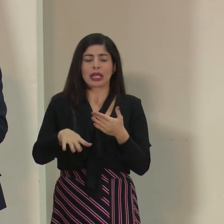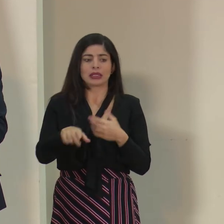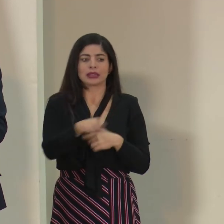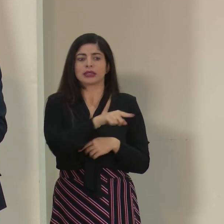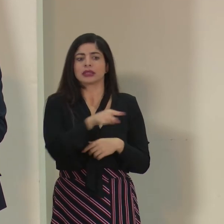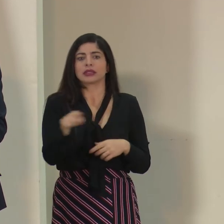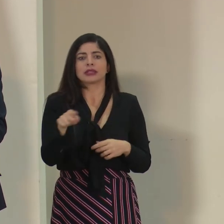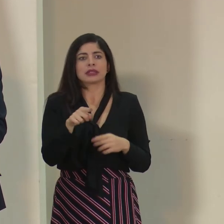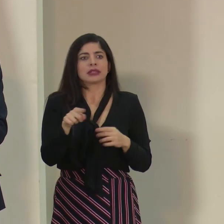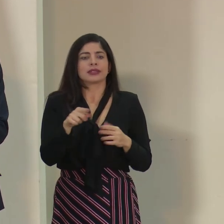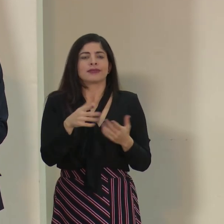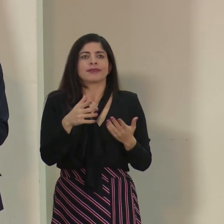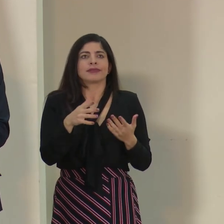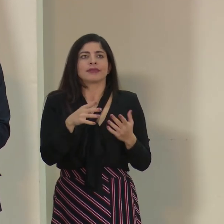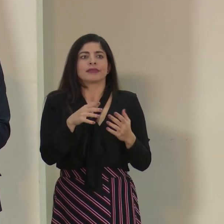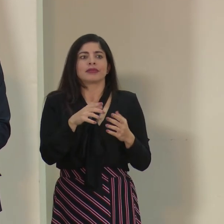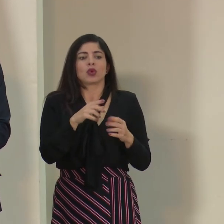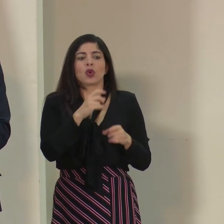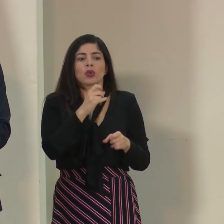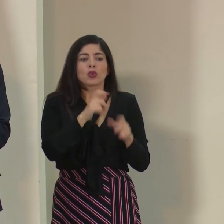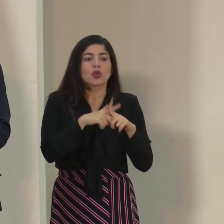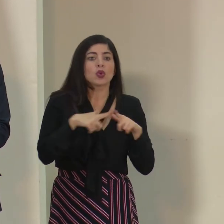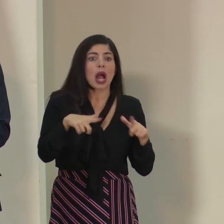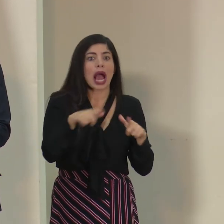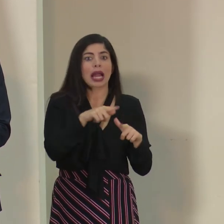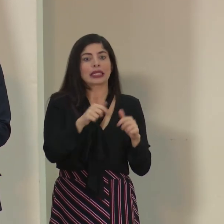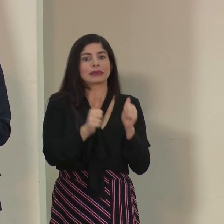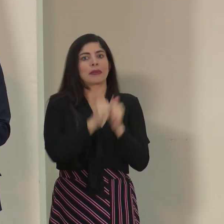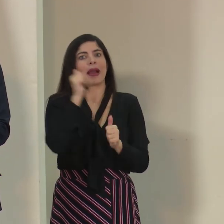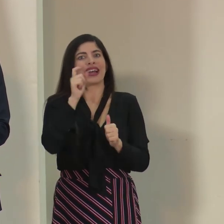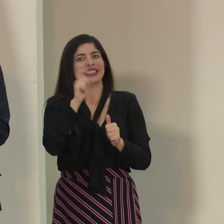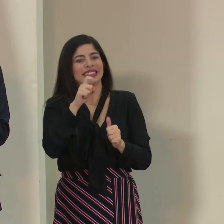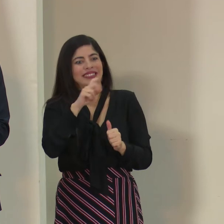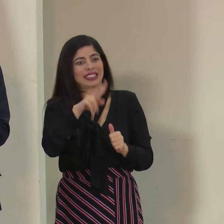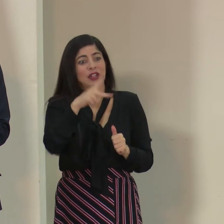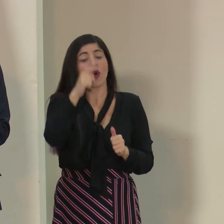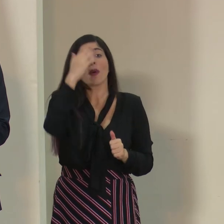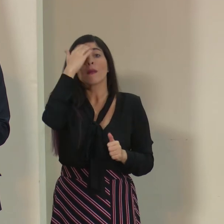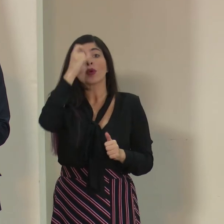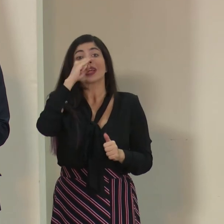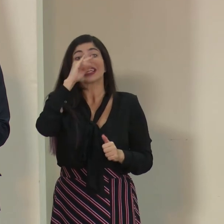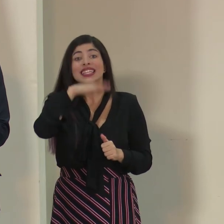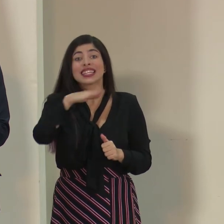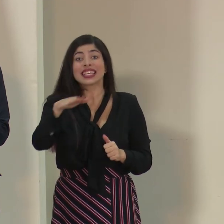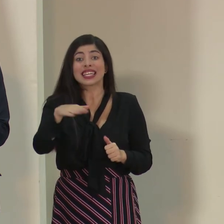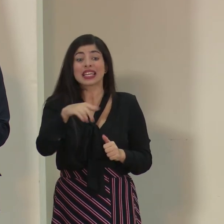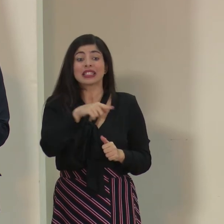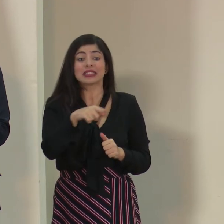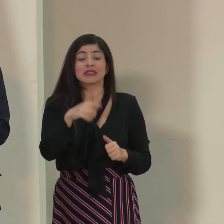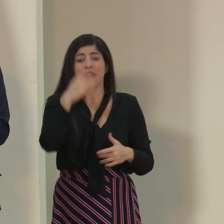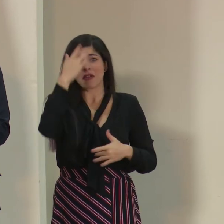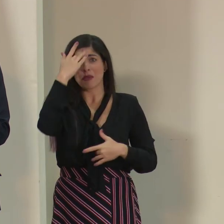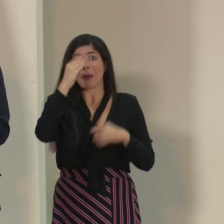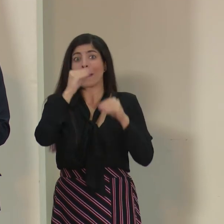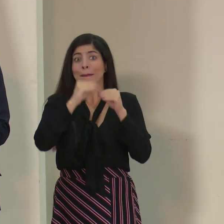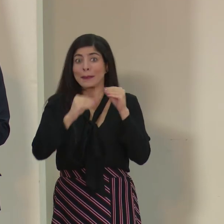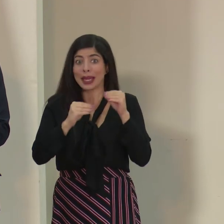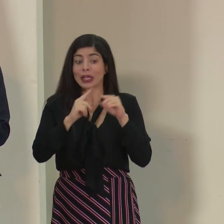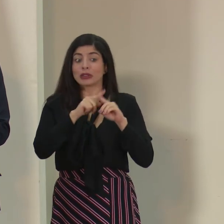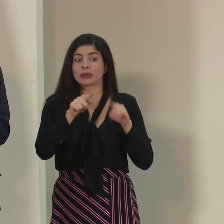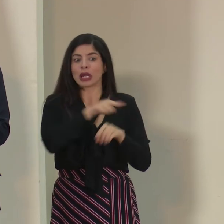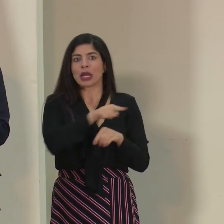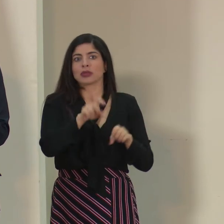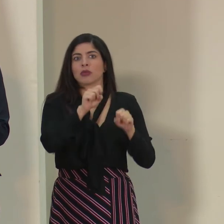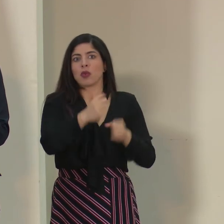entidades o los lugares que más tenemos que reforzar, porque los niños, que son los que menos tal vez se enferman, pero son los que nos pueden